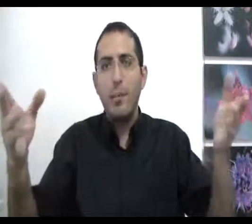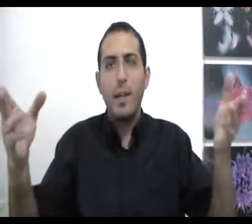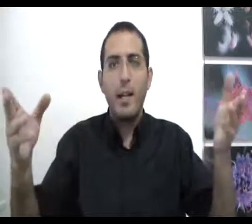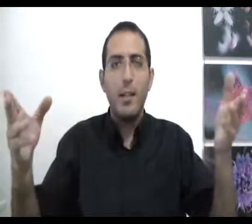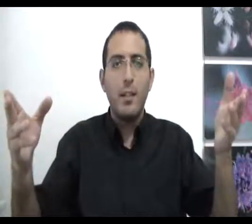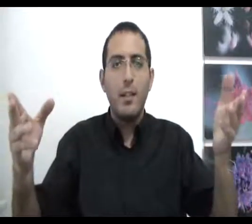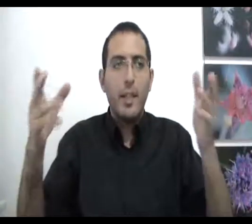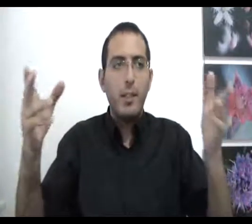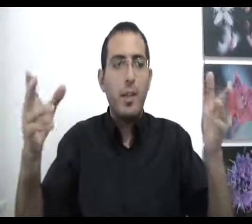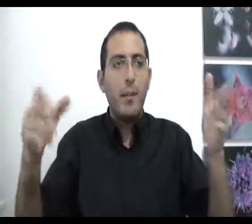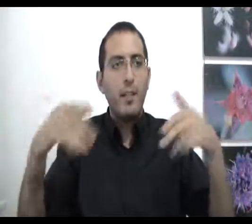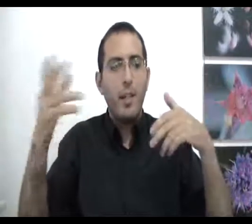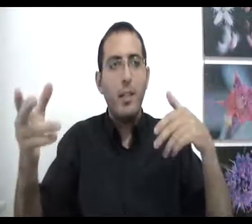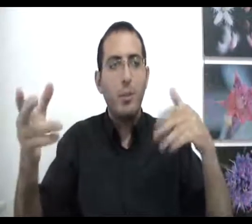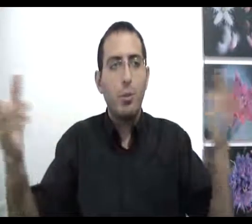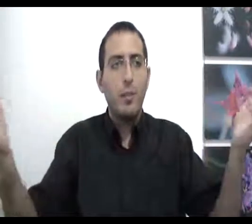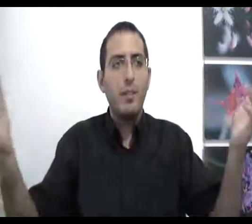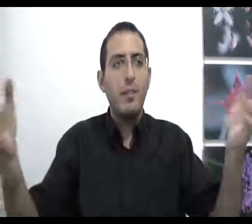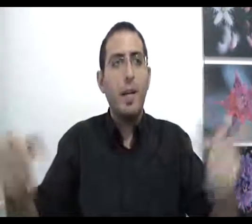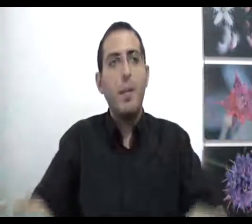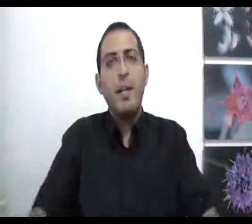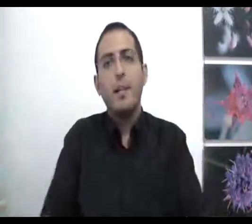הבעיה נגיד שיש לך הבעיה, תבחר לרצות אותה וזה נפטרה הבעיה